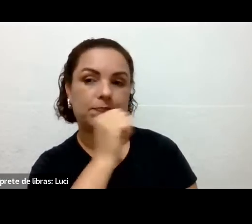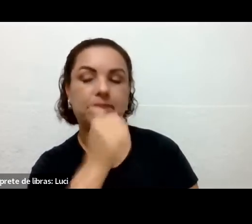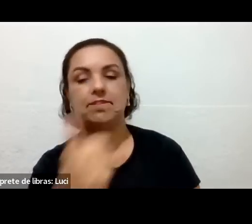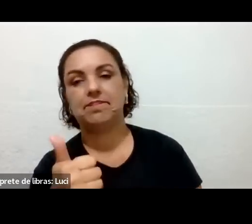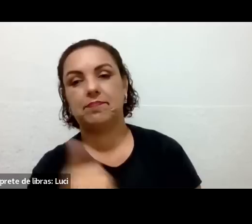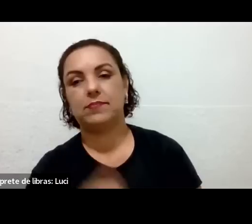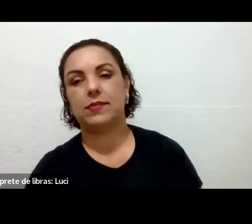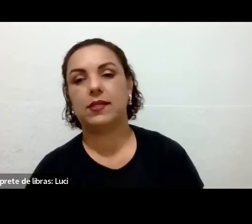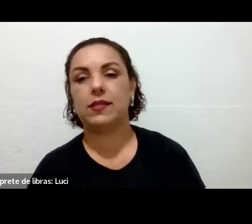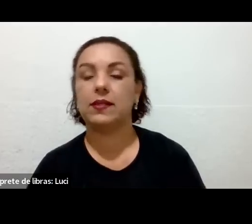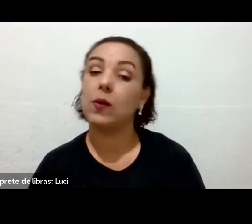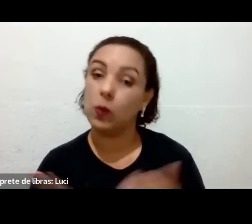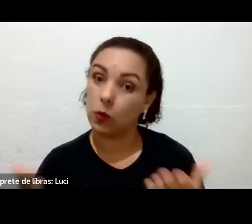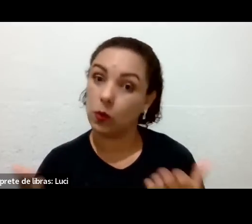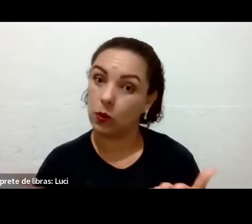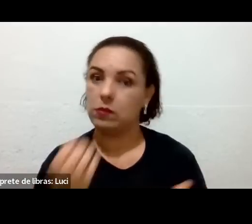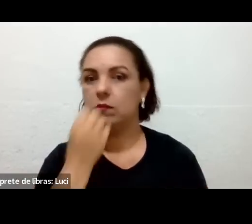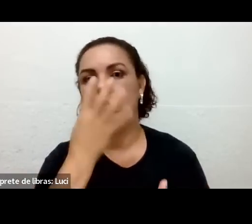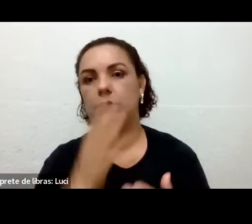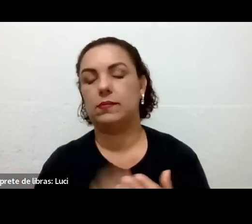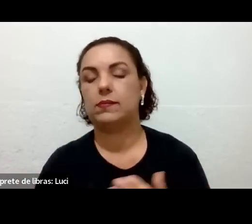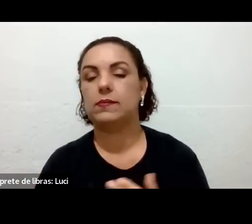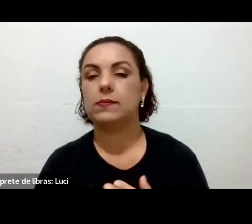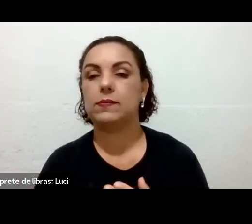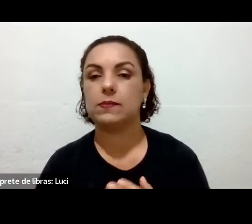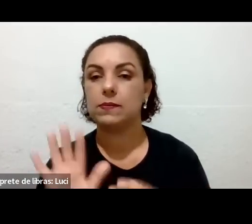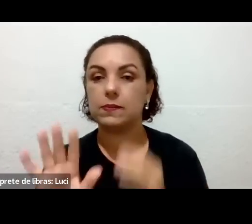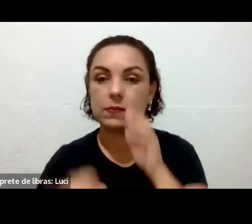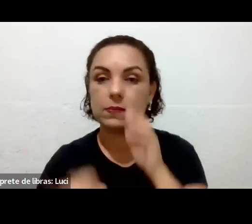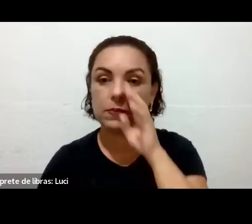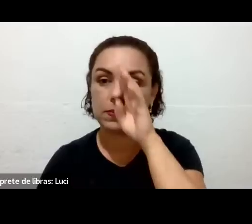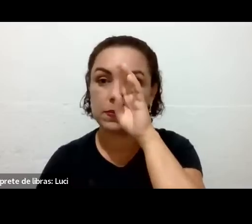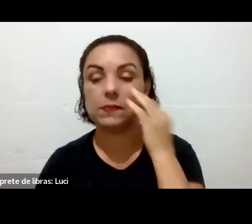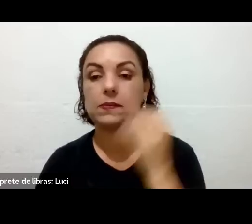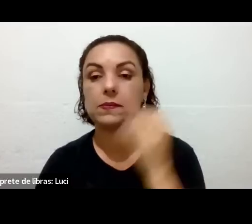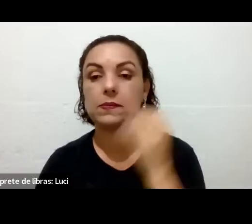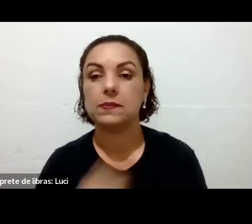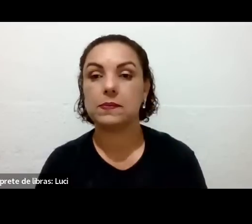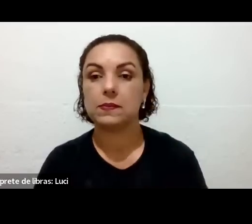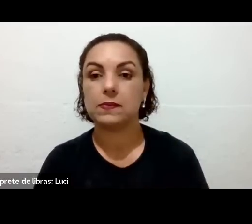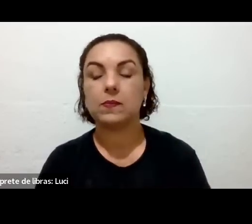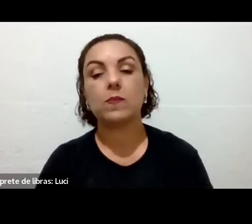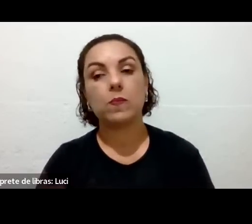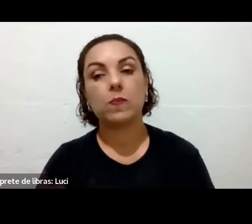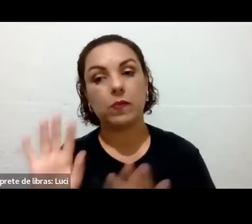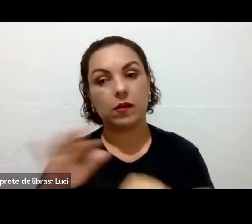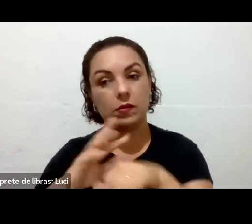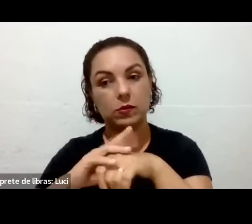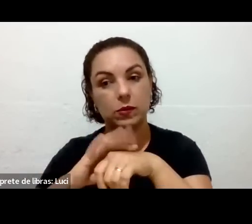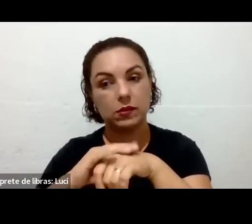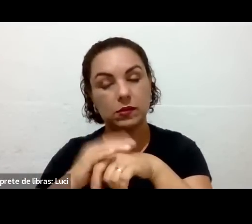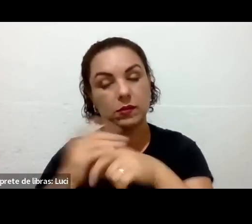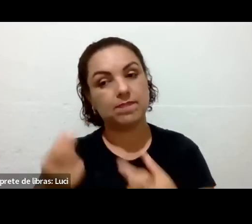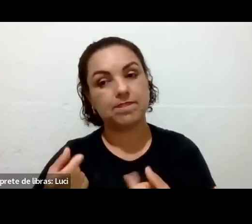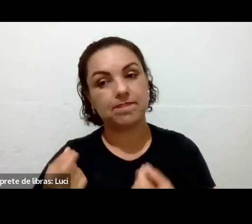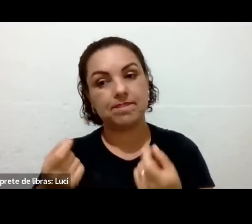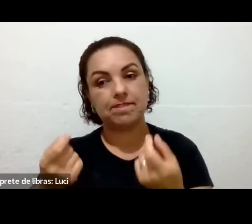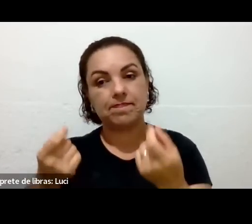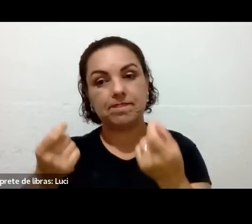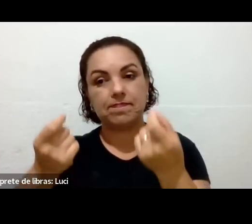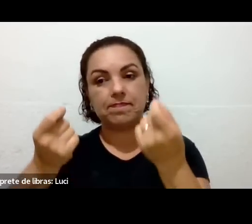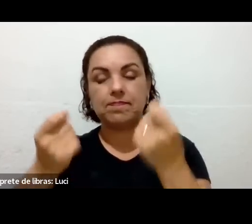ponto nós já resolvemos. Deixa eu te falar, você tá falando aí de problema relacionado ao câncer, né? Sim. Você,